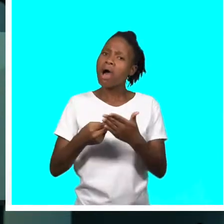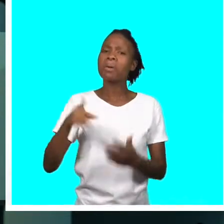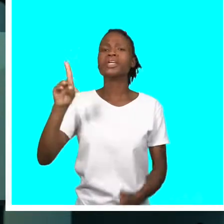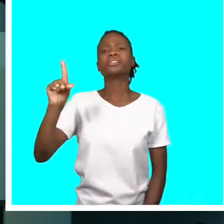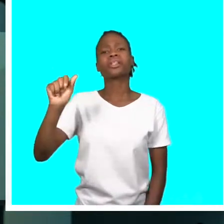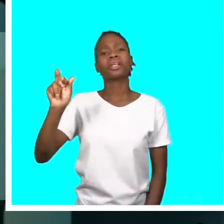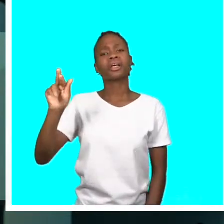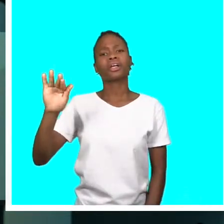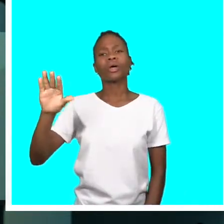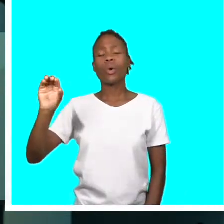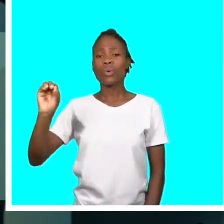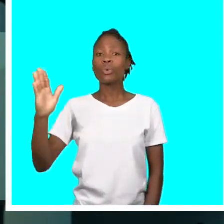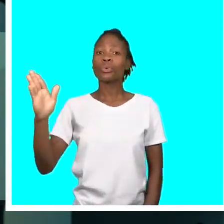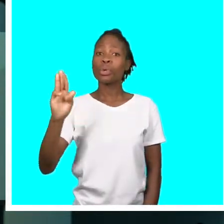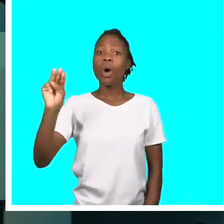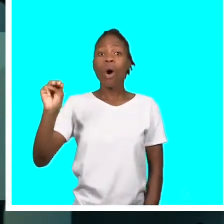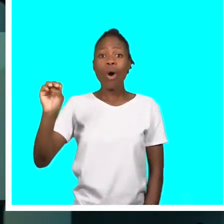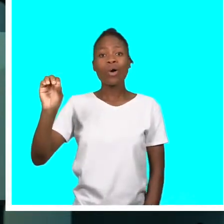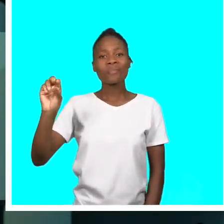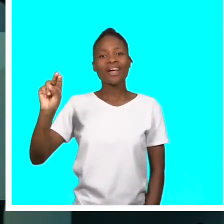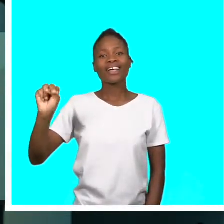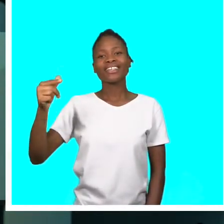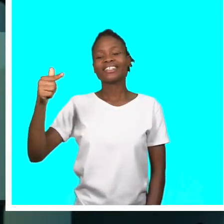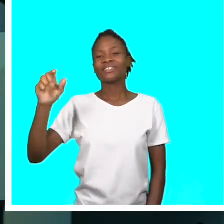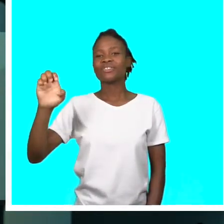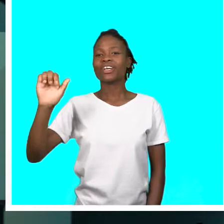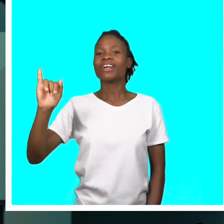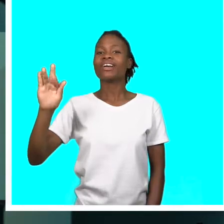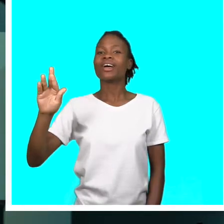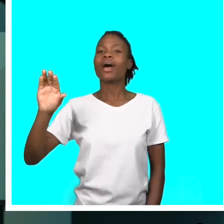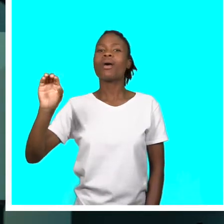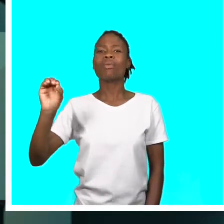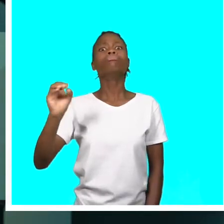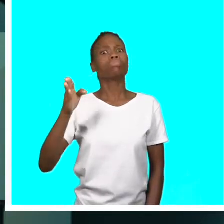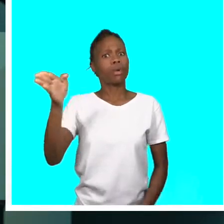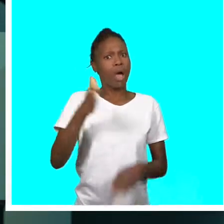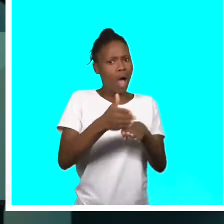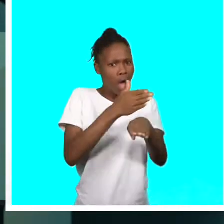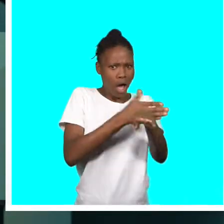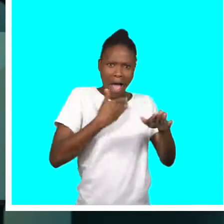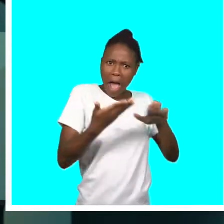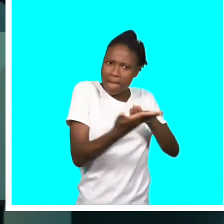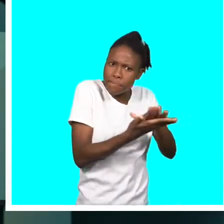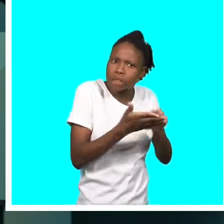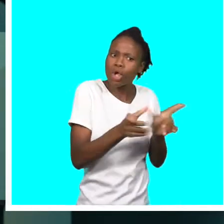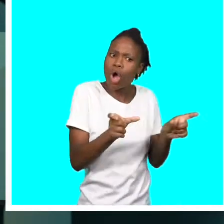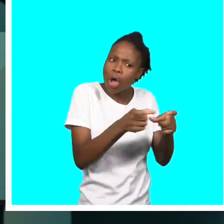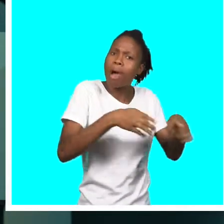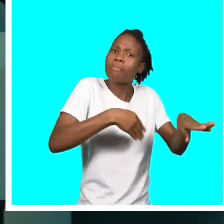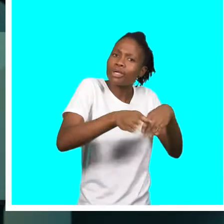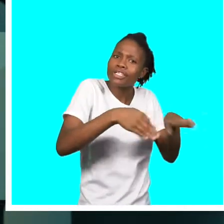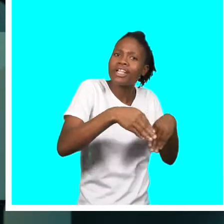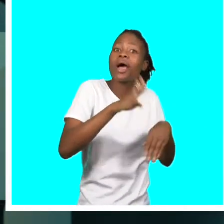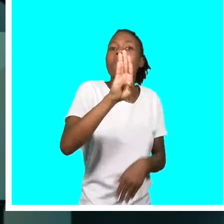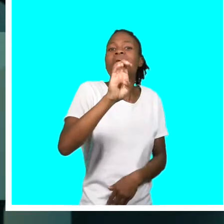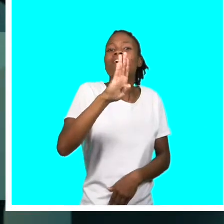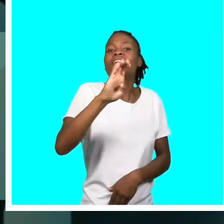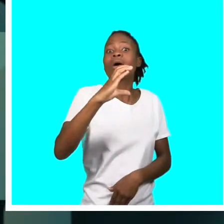onde cresce uma das estrelas do futebol nacional. Dário Monteiro, avançado da